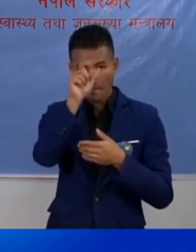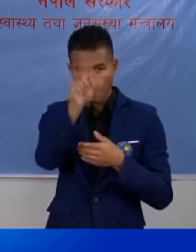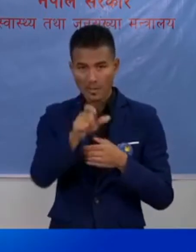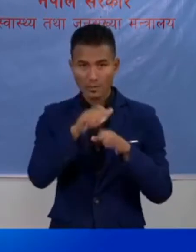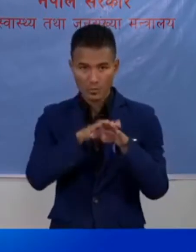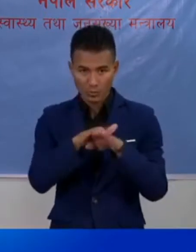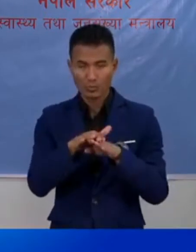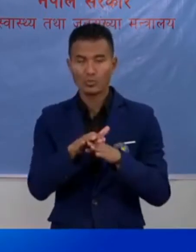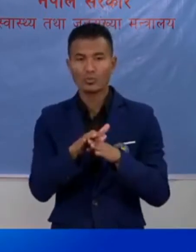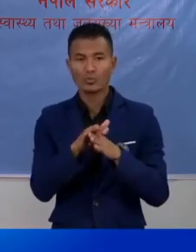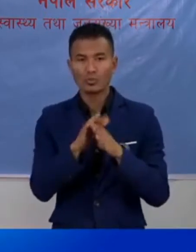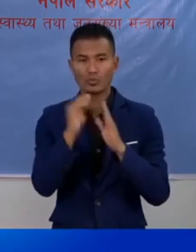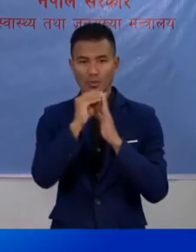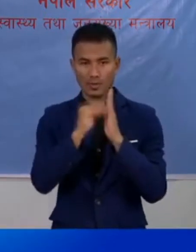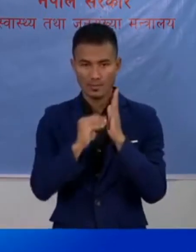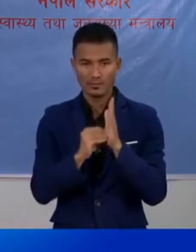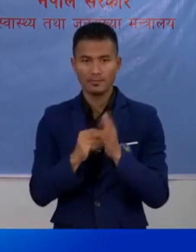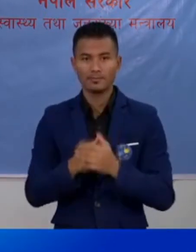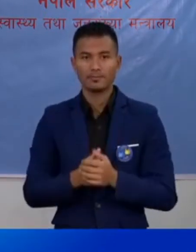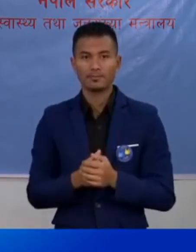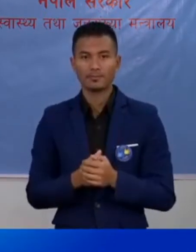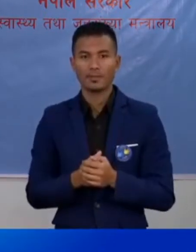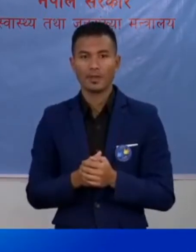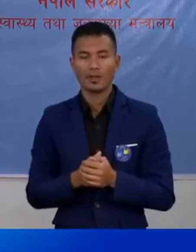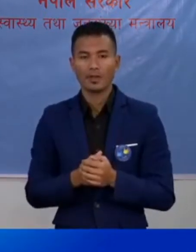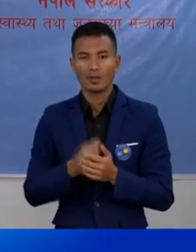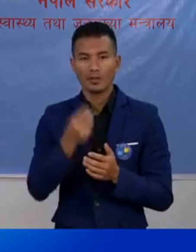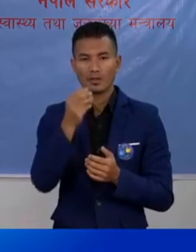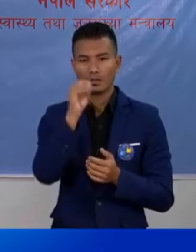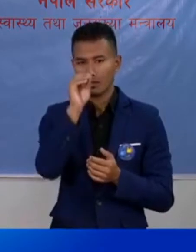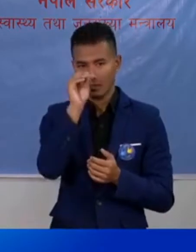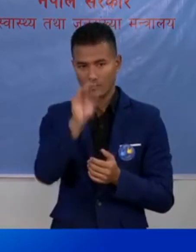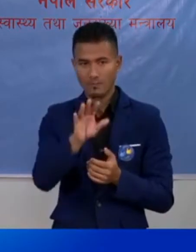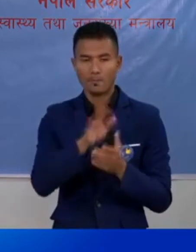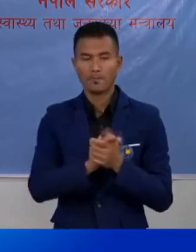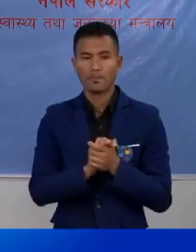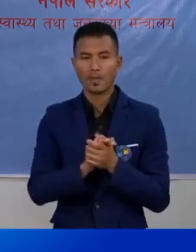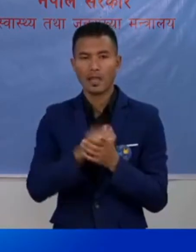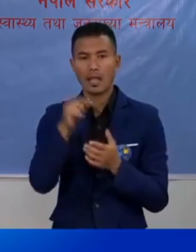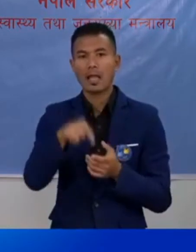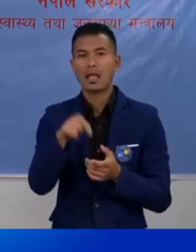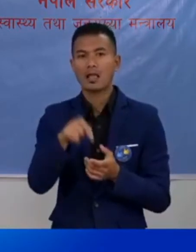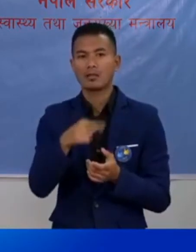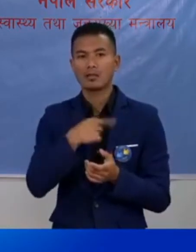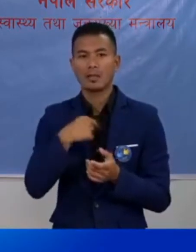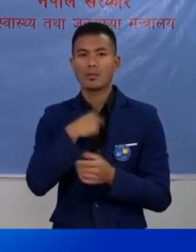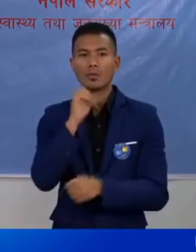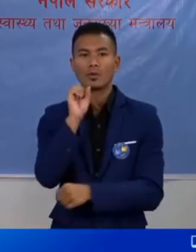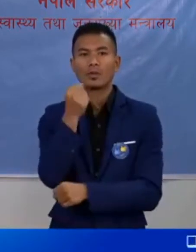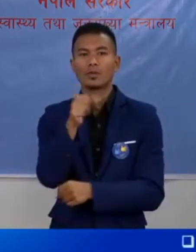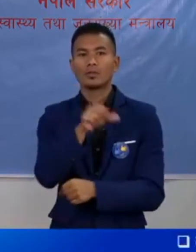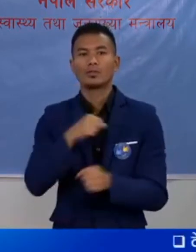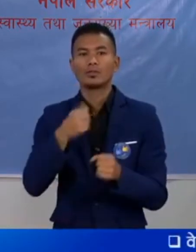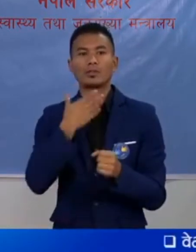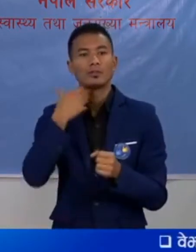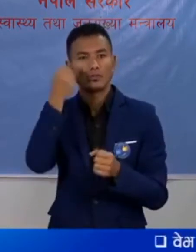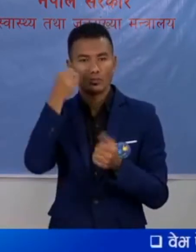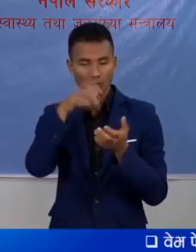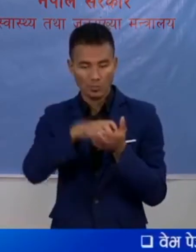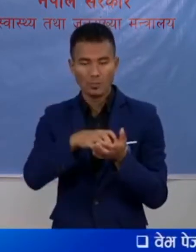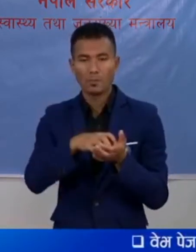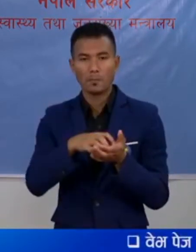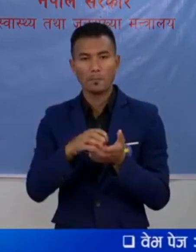विवरन तिन चाहांचु आज अम्रो राष्टे जन स्वास्ते प्रयोक्षालामा